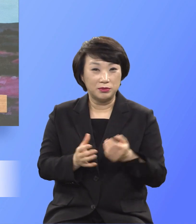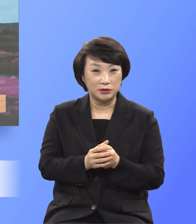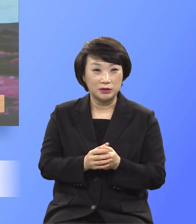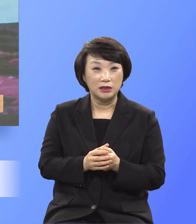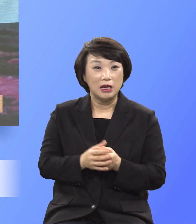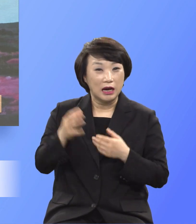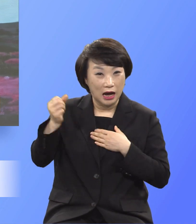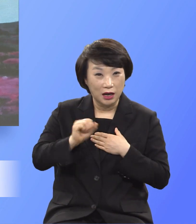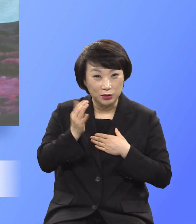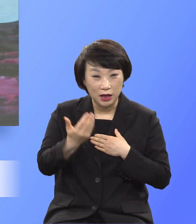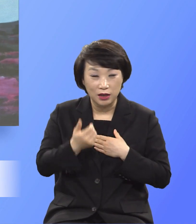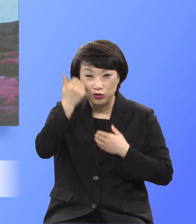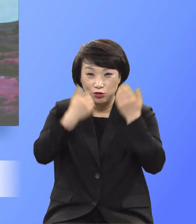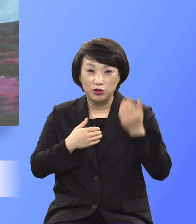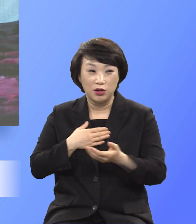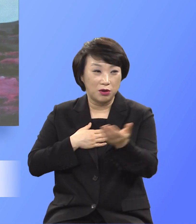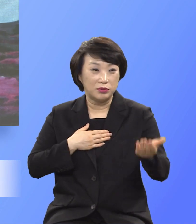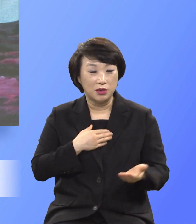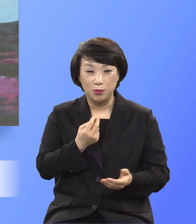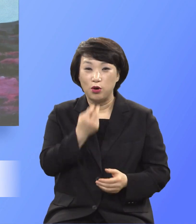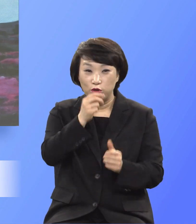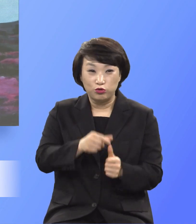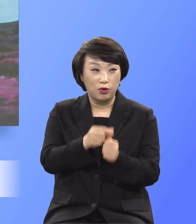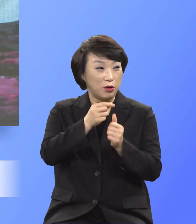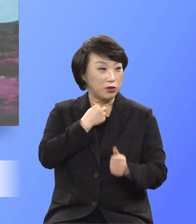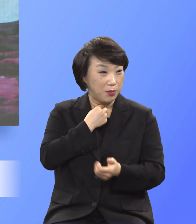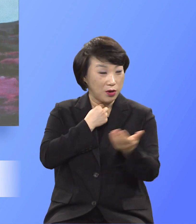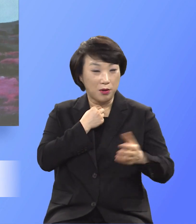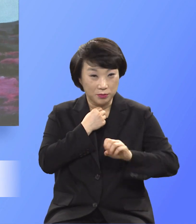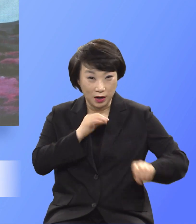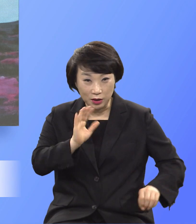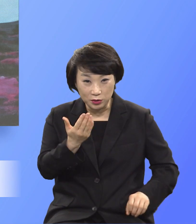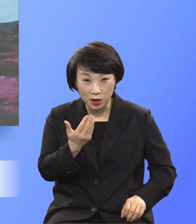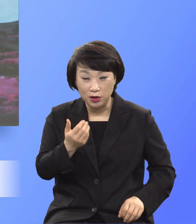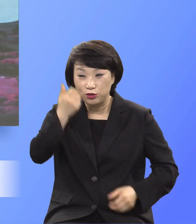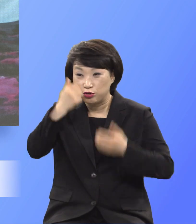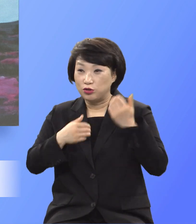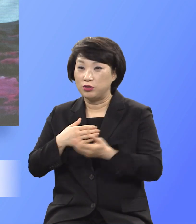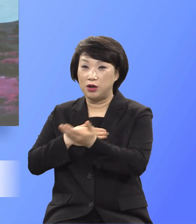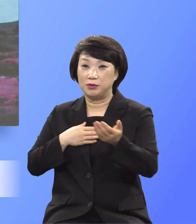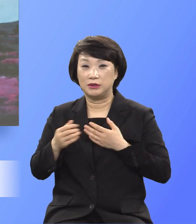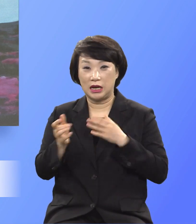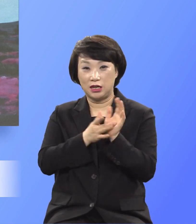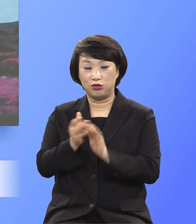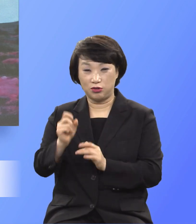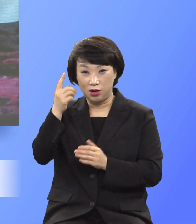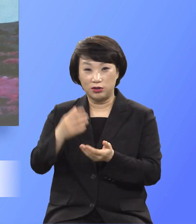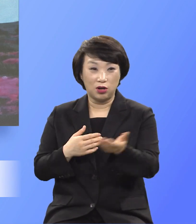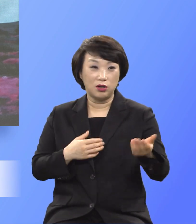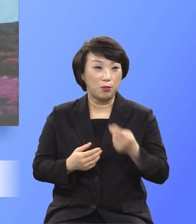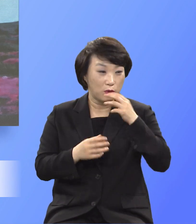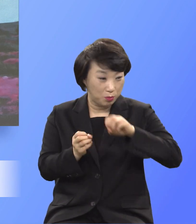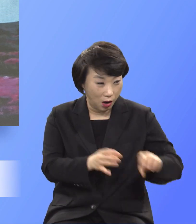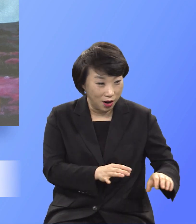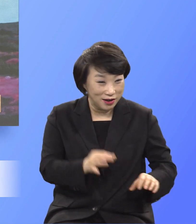누구든지 제 목숨을 구원하고자 하면 이를 것이오 누구든지 나를 위해서 제 목숨을 잃으면 찾으리라